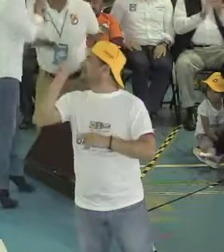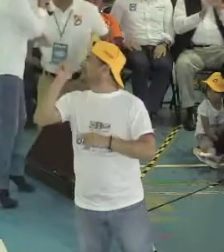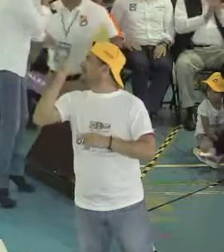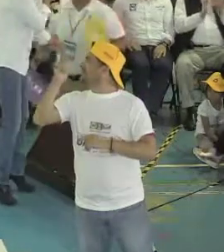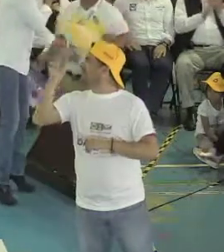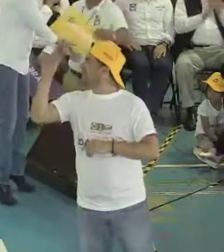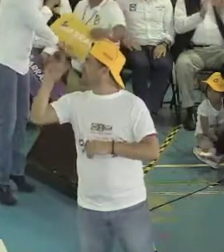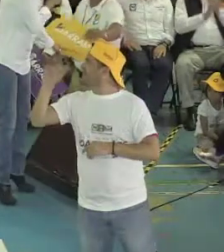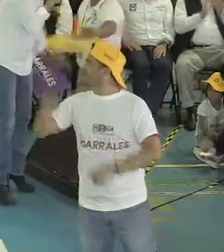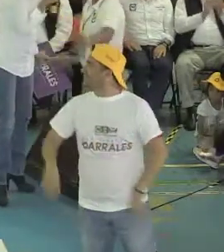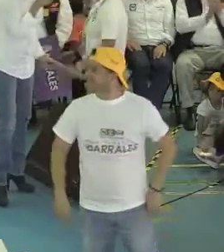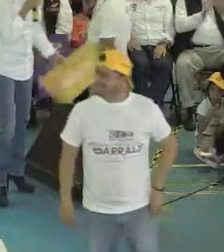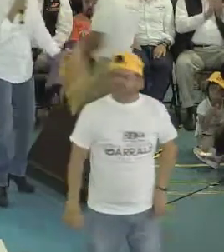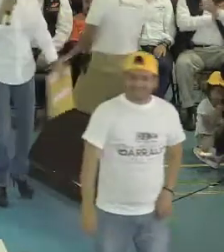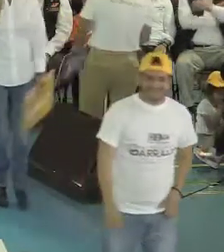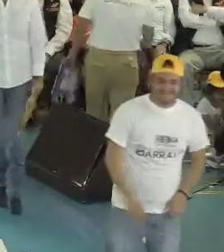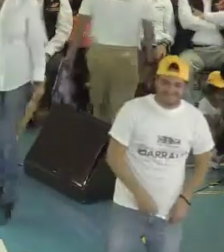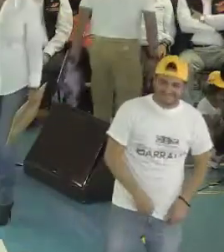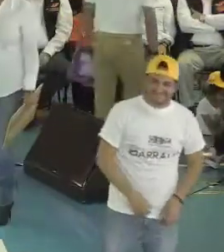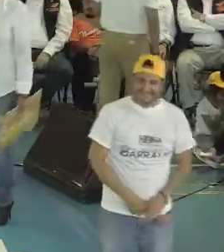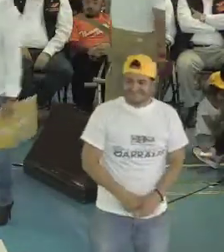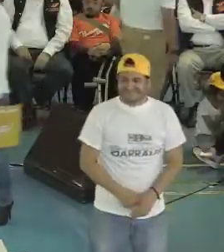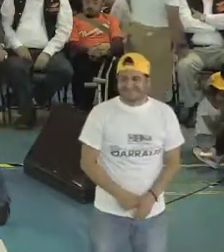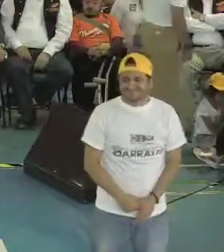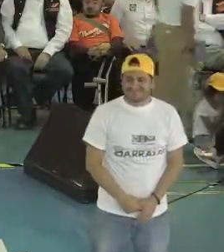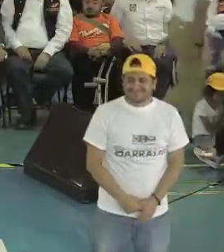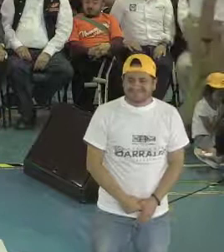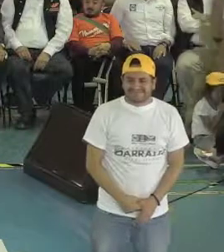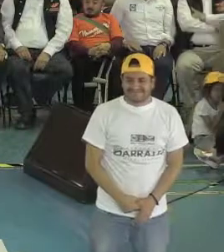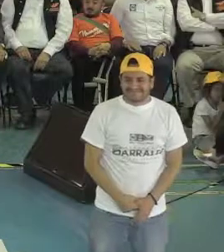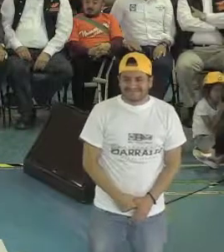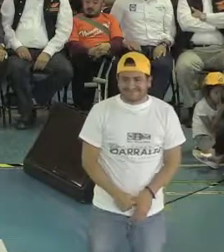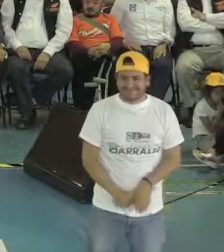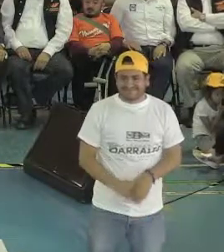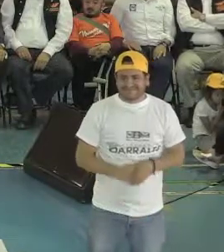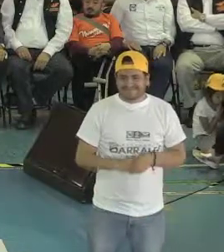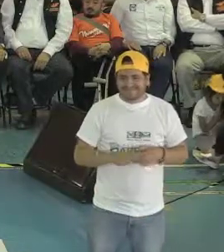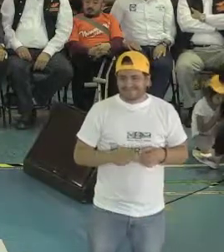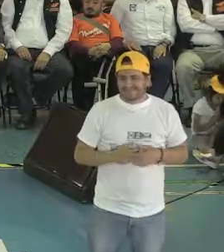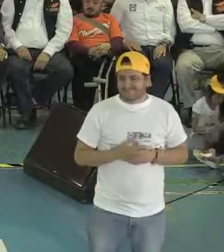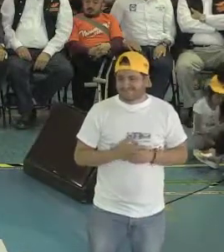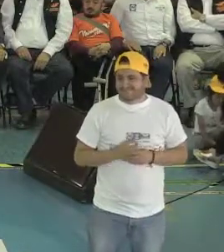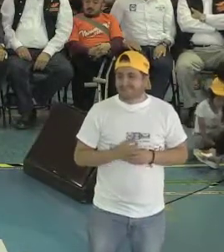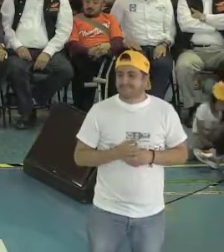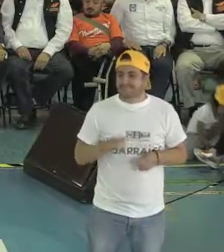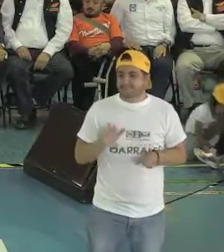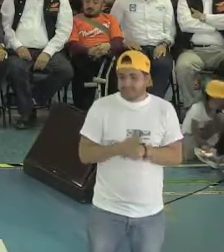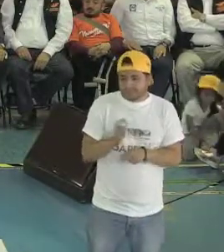Y otro tema que es muy importante que también les voy a pedir que me ayuden a pasar la voz. Porque